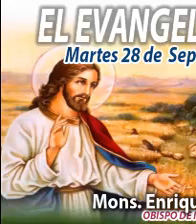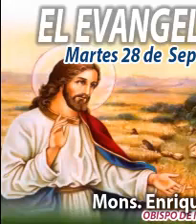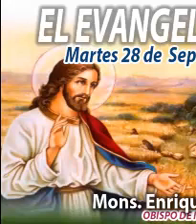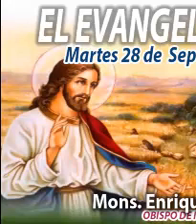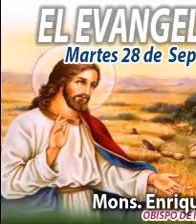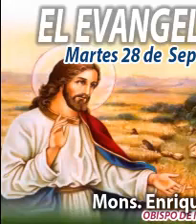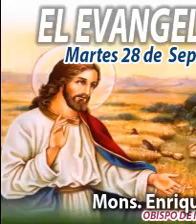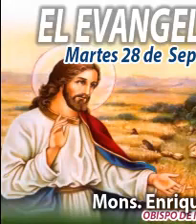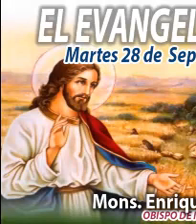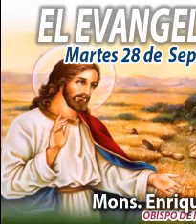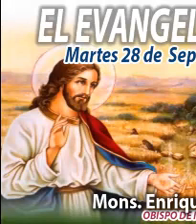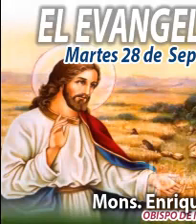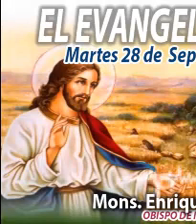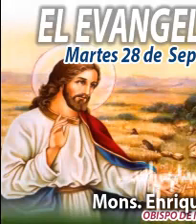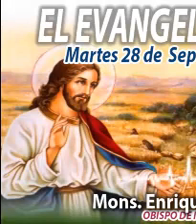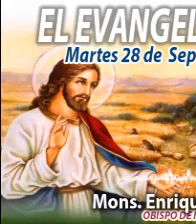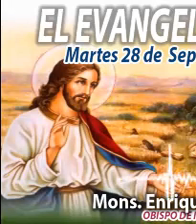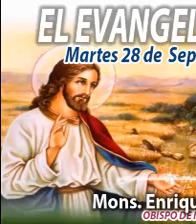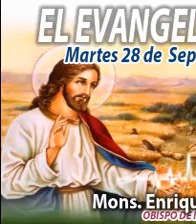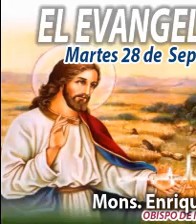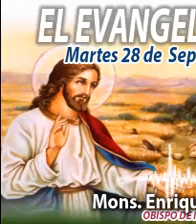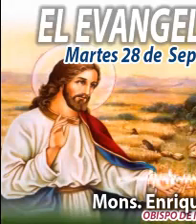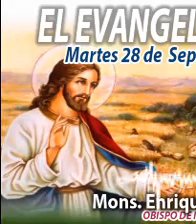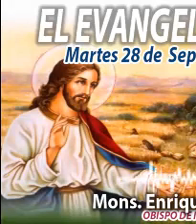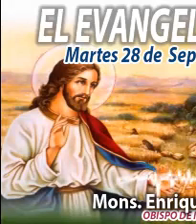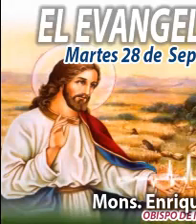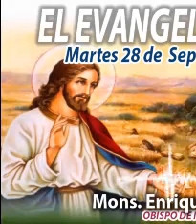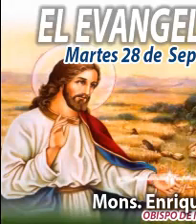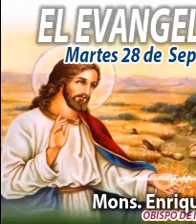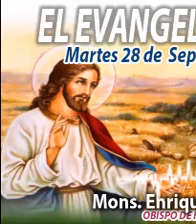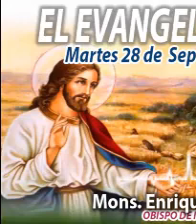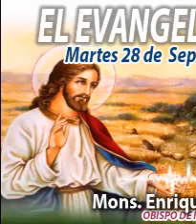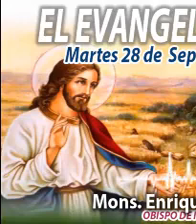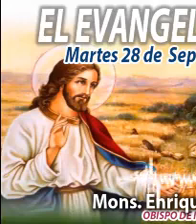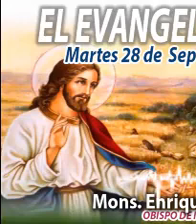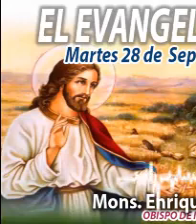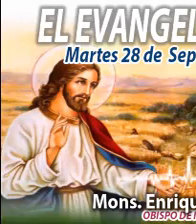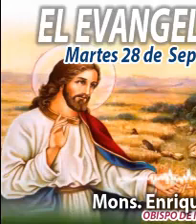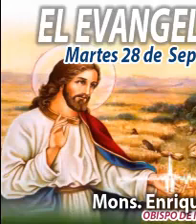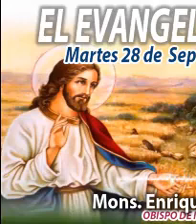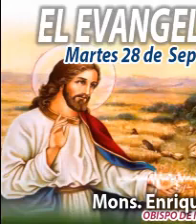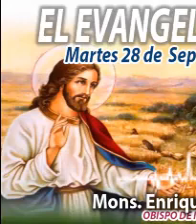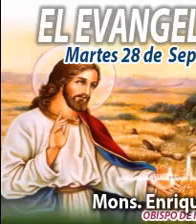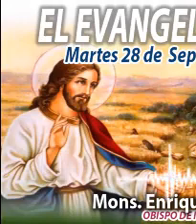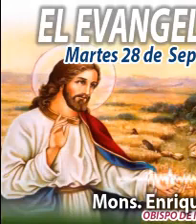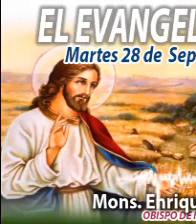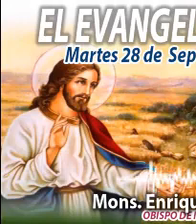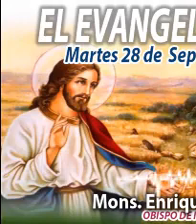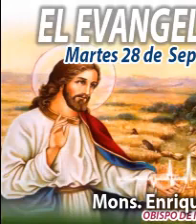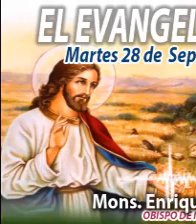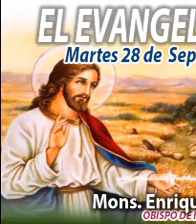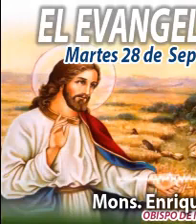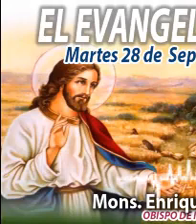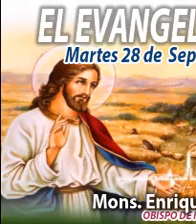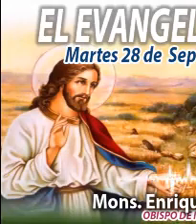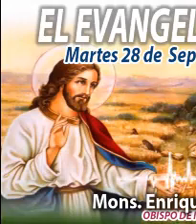Día a día, alimentándonos de la Palabra del Señor. En la voz de Monseñor Enrique